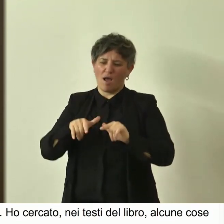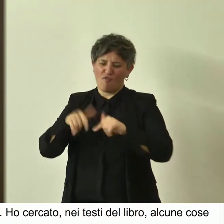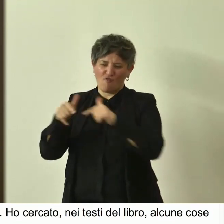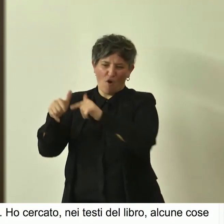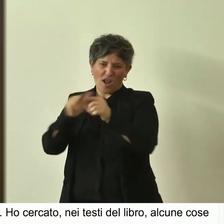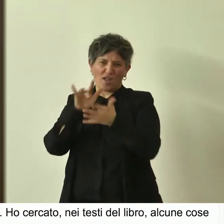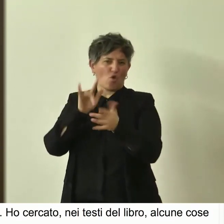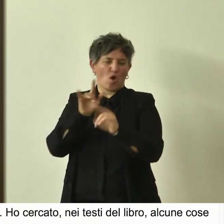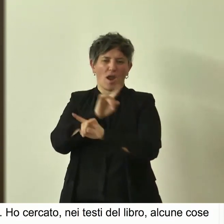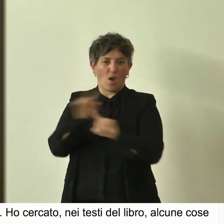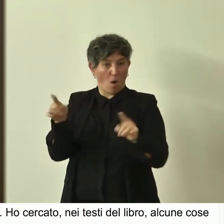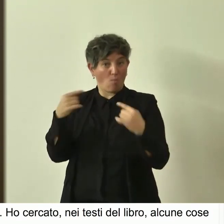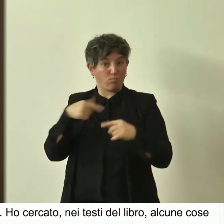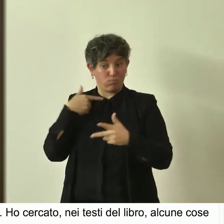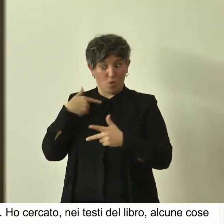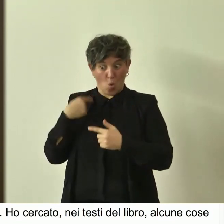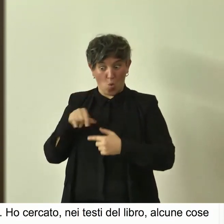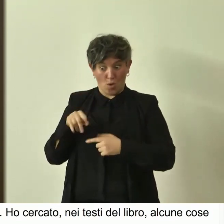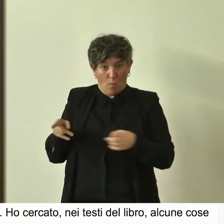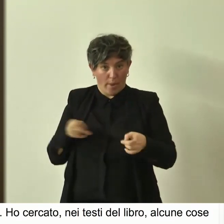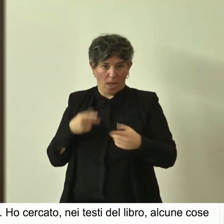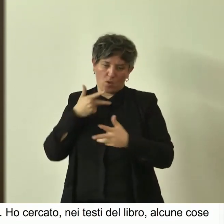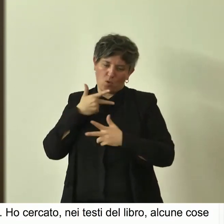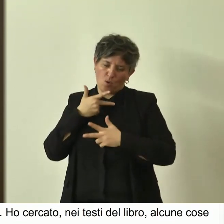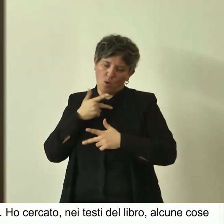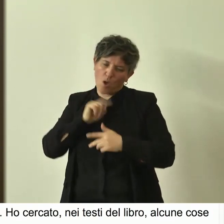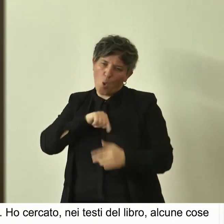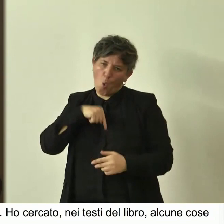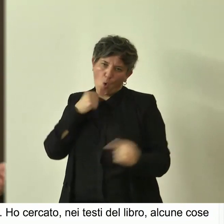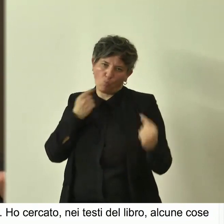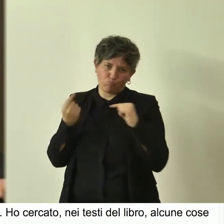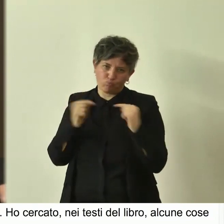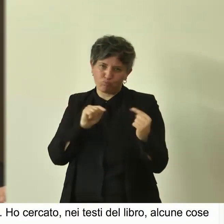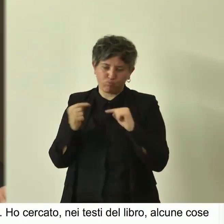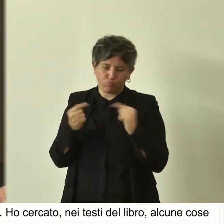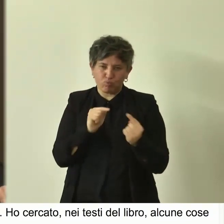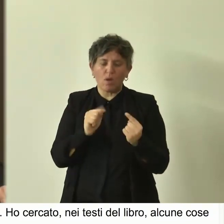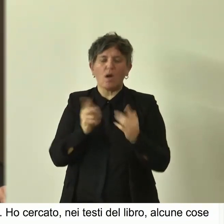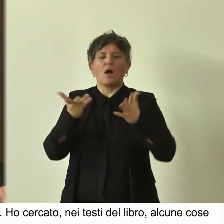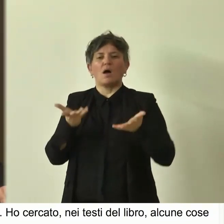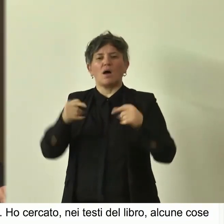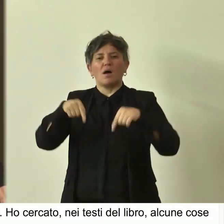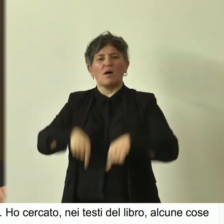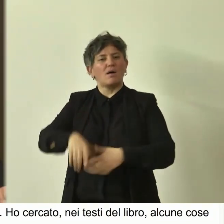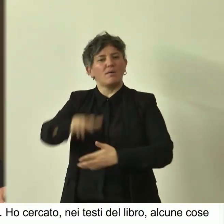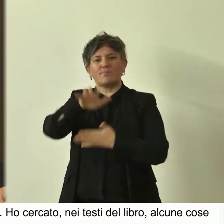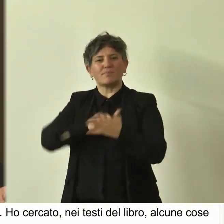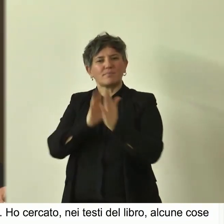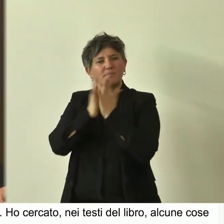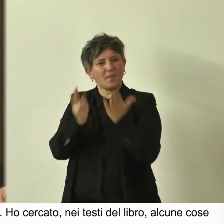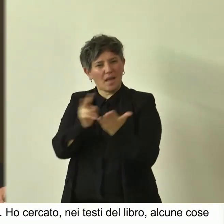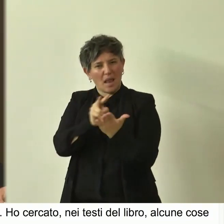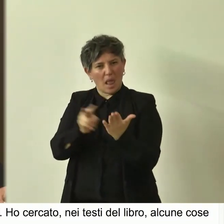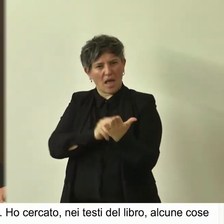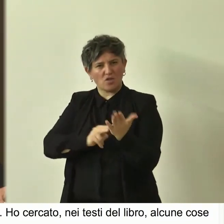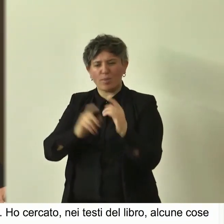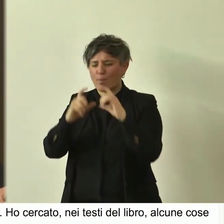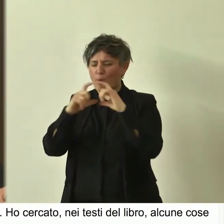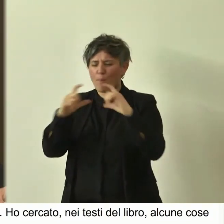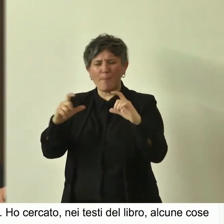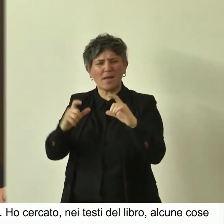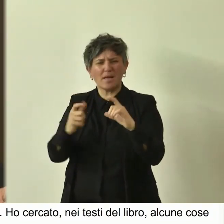in maniera incredibile. Allora, volevo leggervi il primo, uno dei, un passo